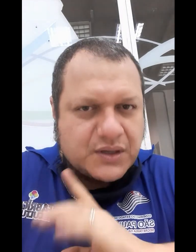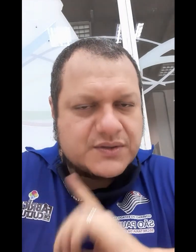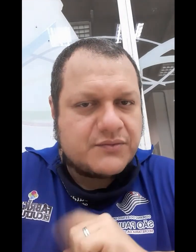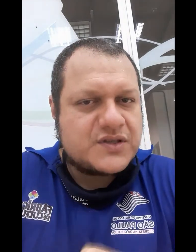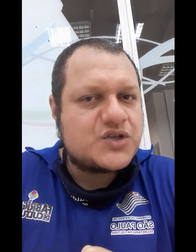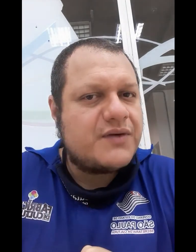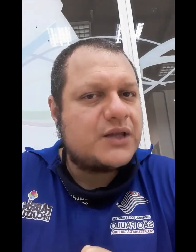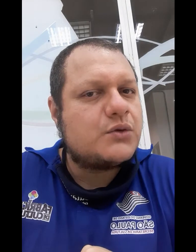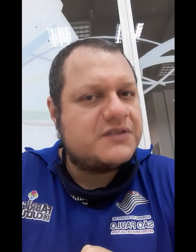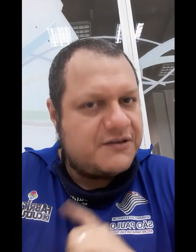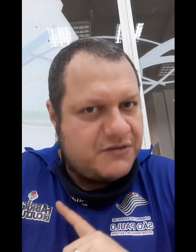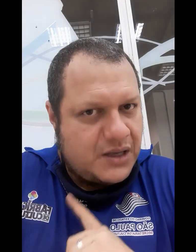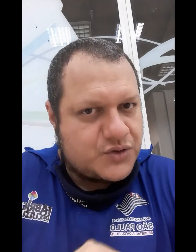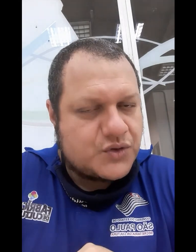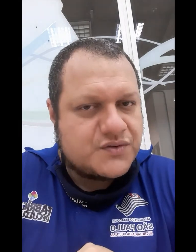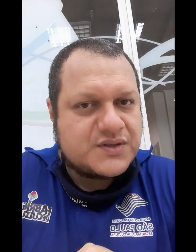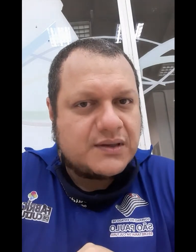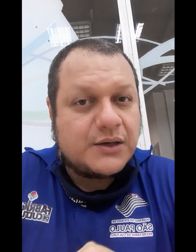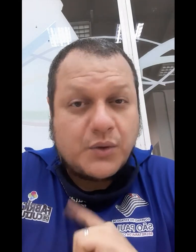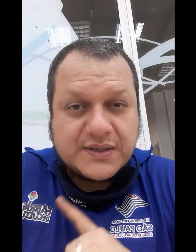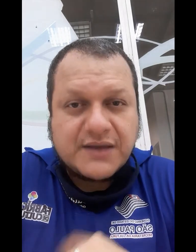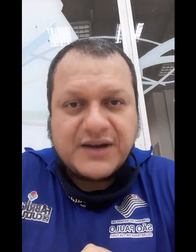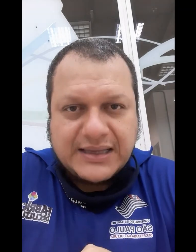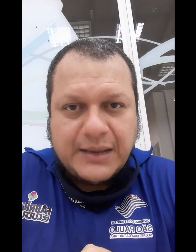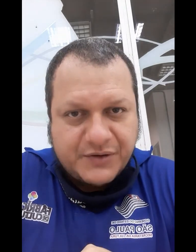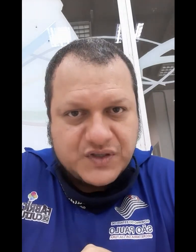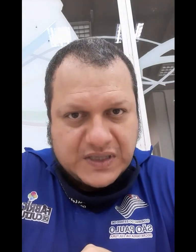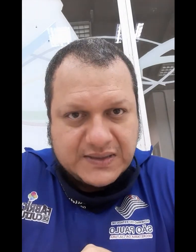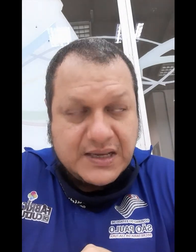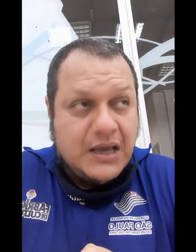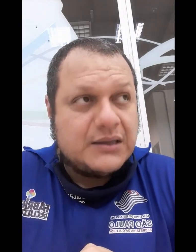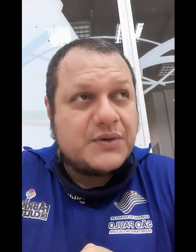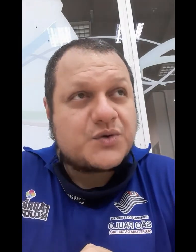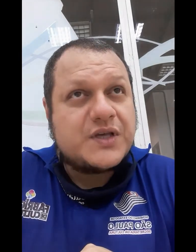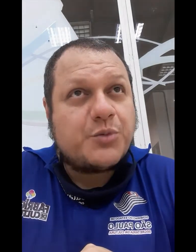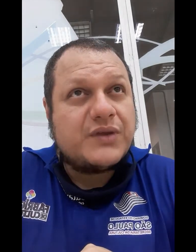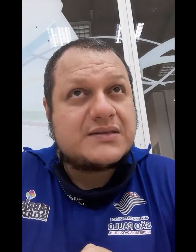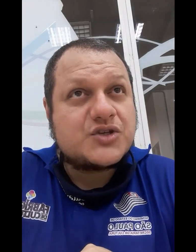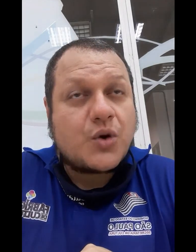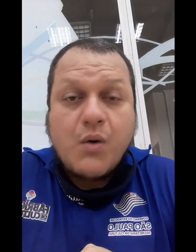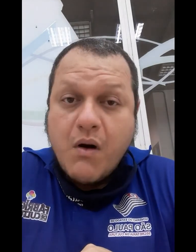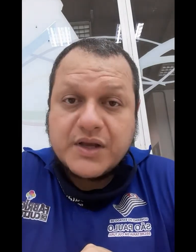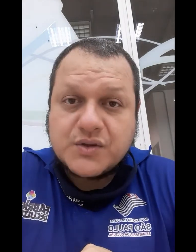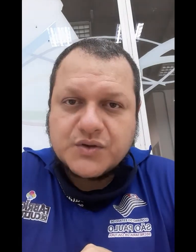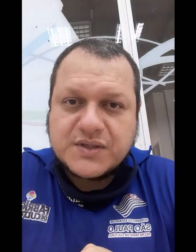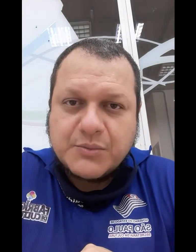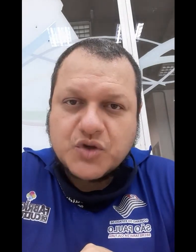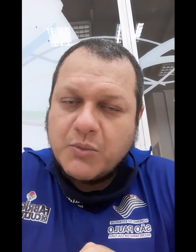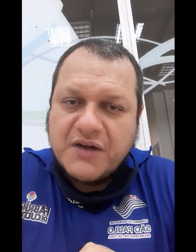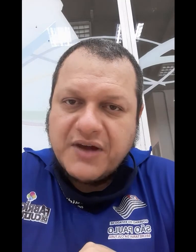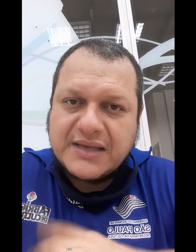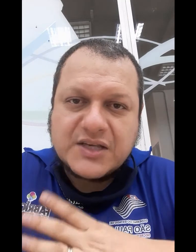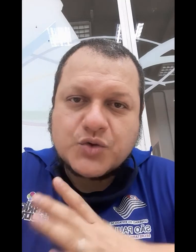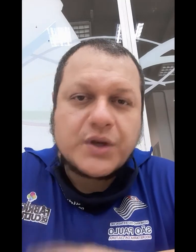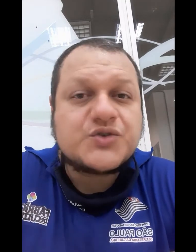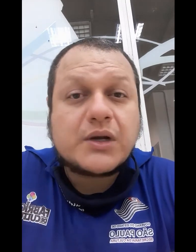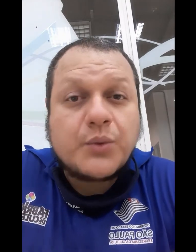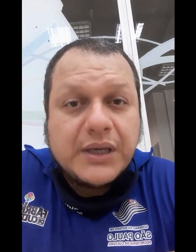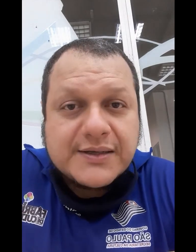então, se vocês tiverem dúvida, veem os outros vídeos anteriores, que vai estar lá para vocês. Então, as correspondências de cores, nós usamos como referência as cores do arco-íris,